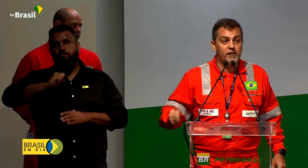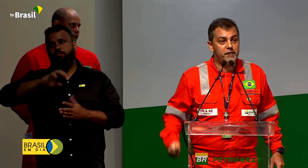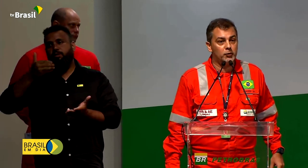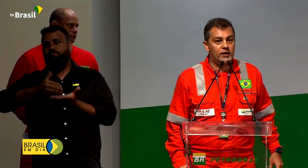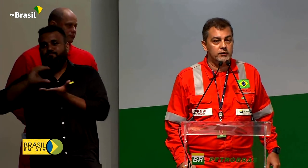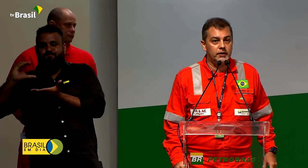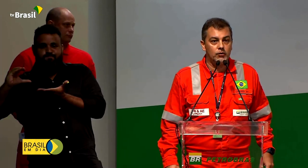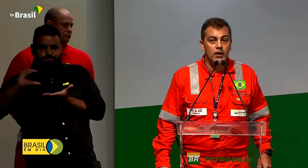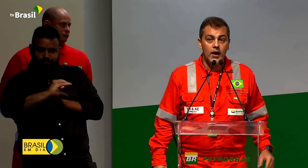no refino brasileiro.